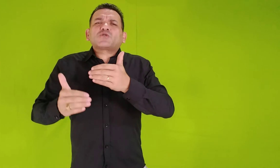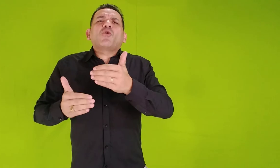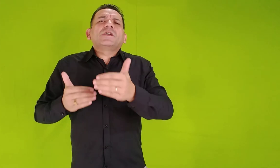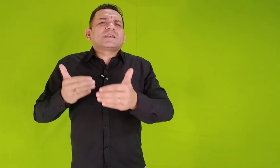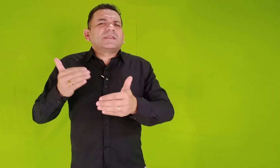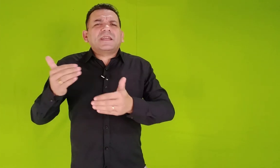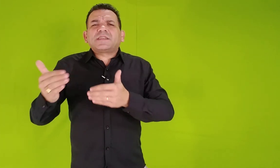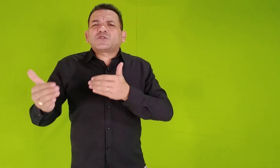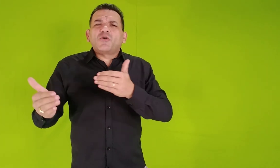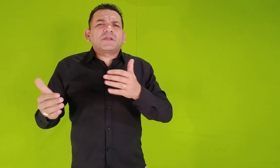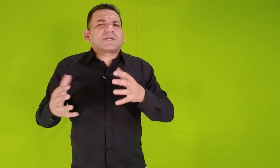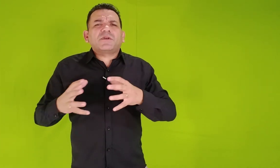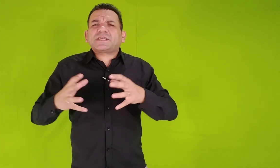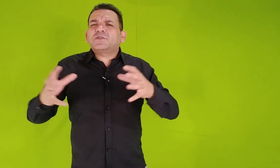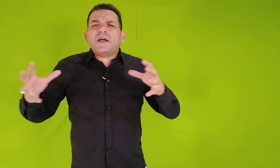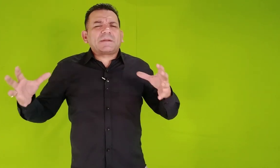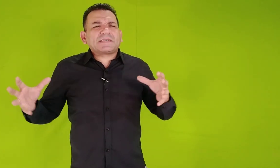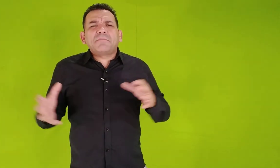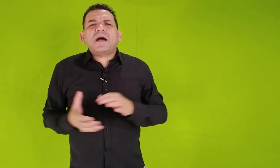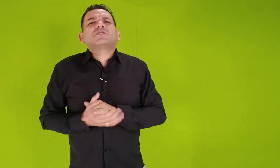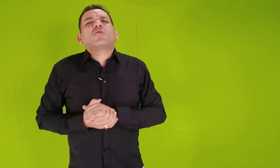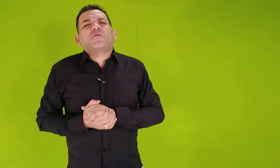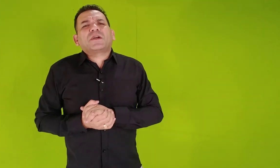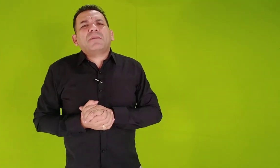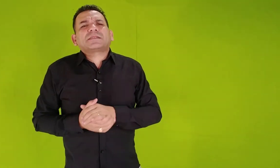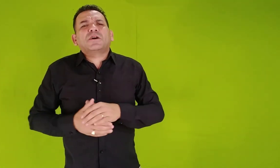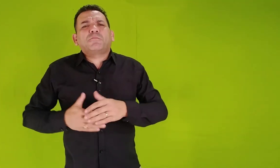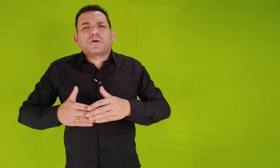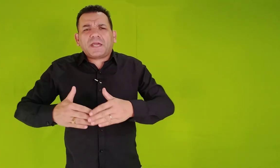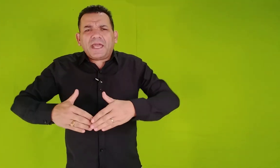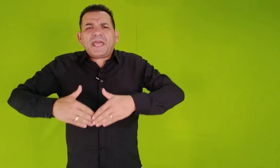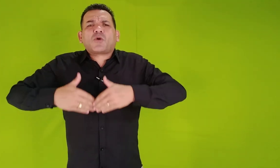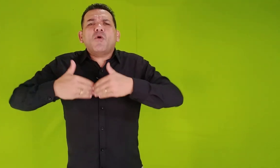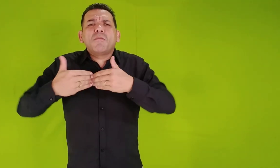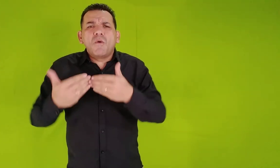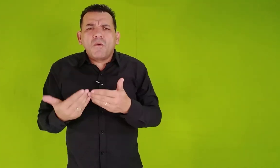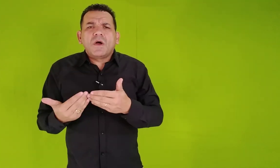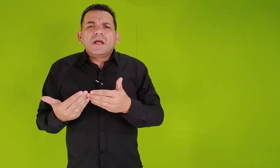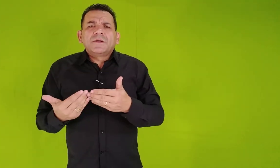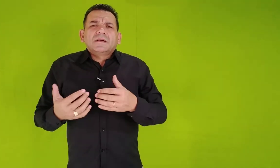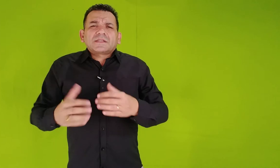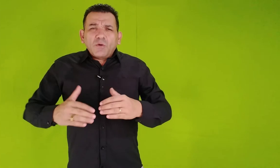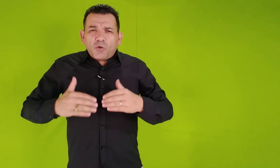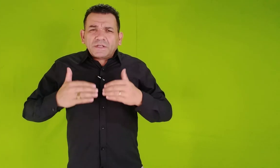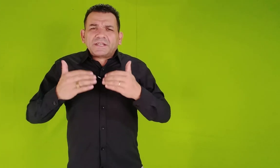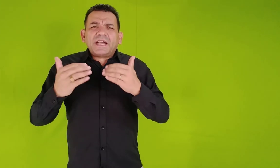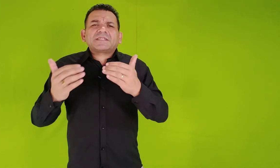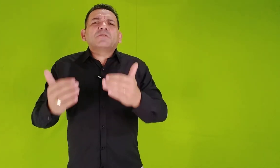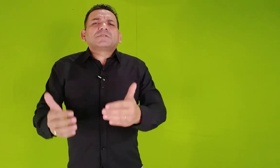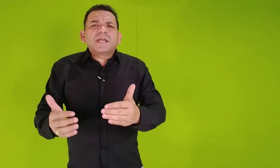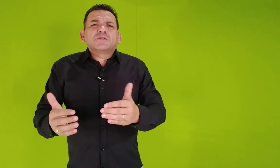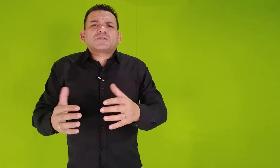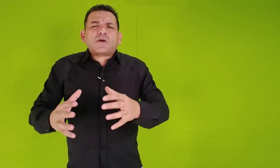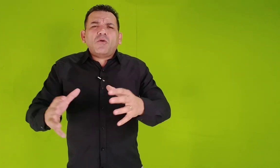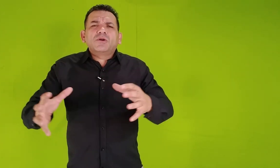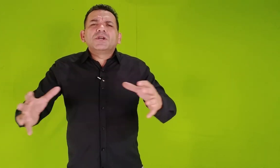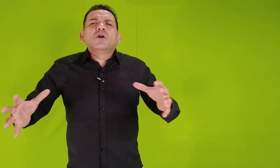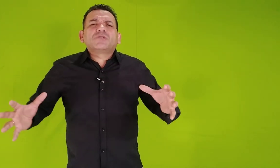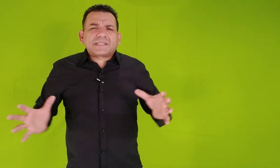coisas e decisões que você não vai precisar mais de confirmação porque é comum. São coisas que já estão dentro da comunhão dos